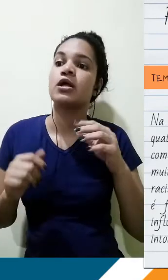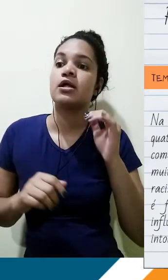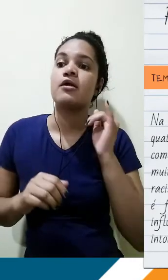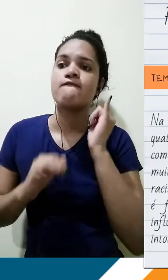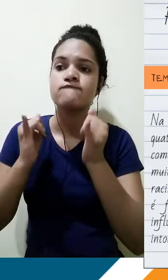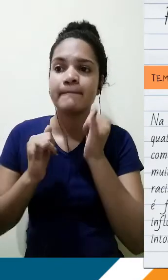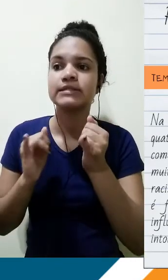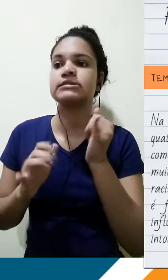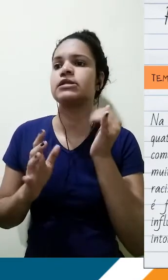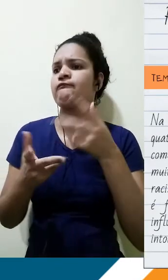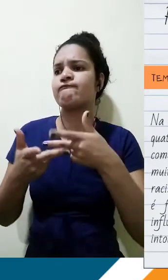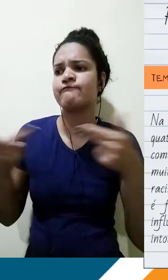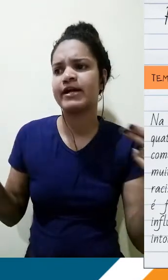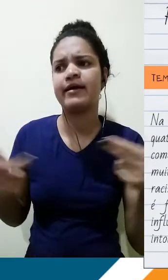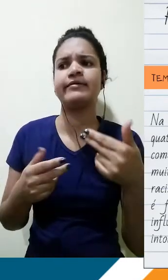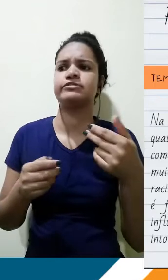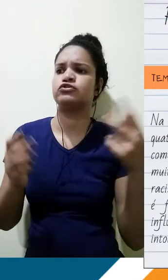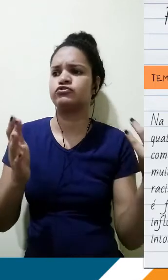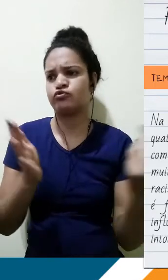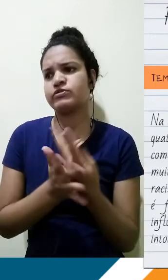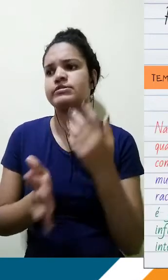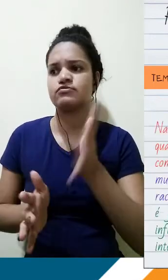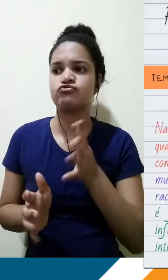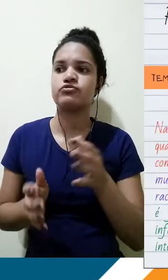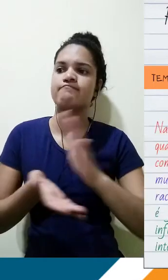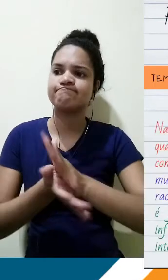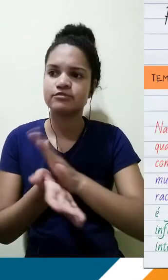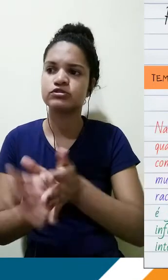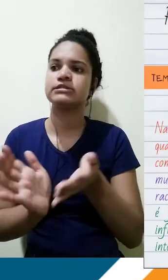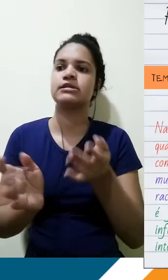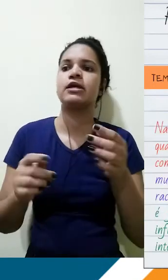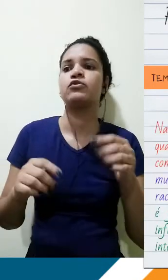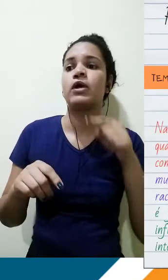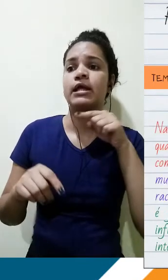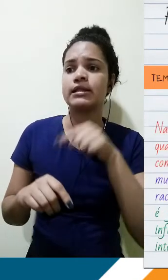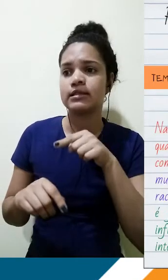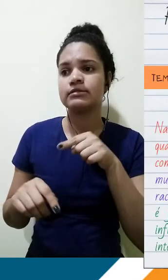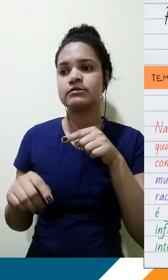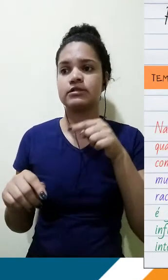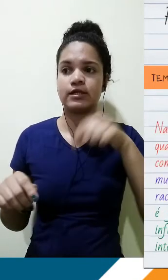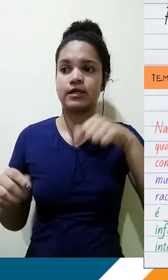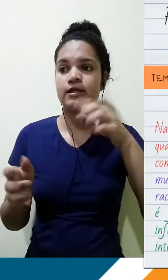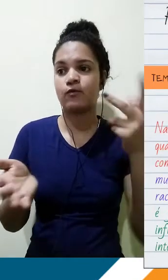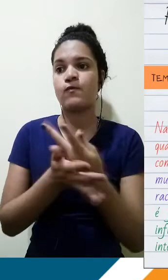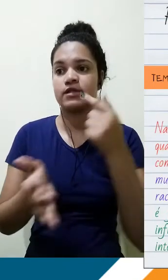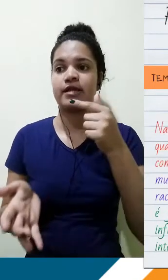falibilidade das leis e pela cultura de intolerância. Então, mais uma vez, a gente vai encontrar uma contextualização bem